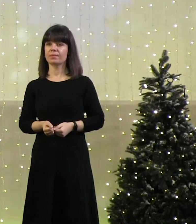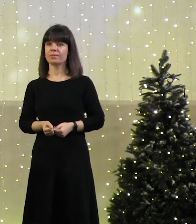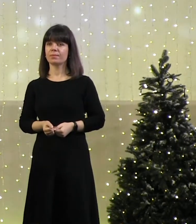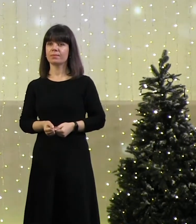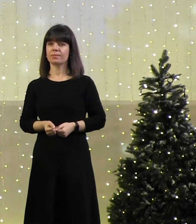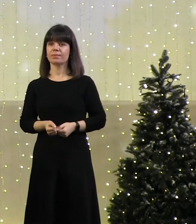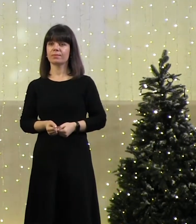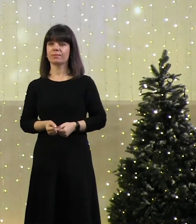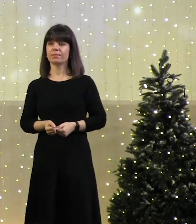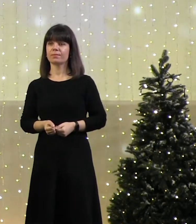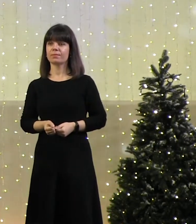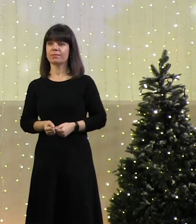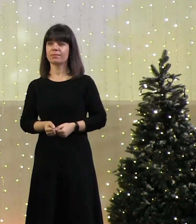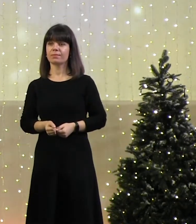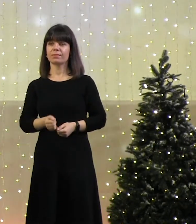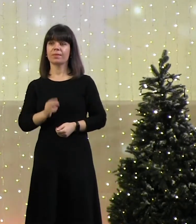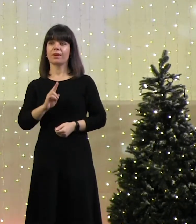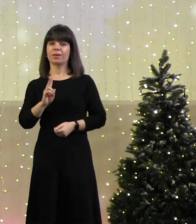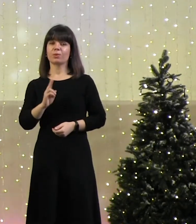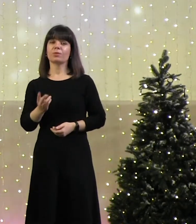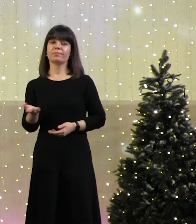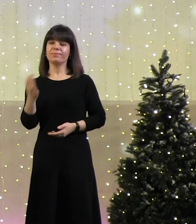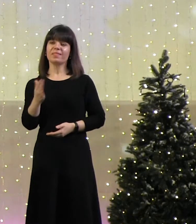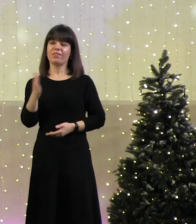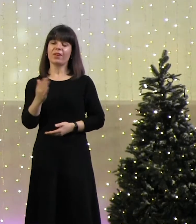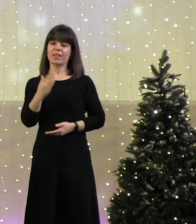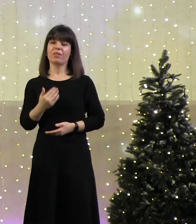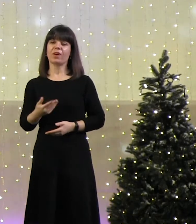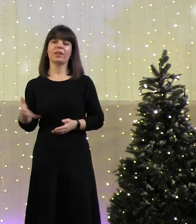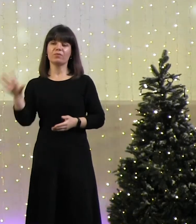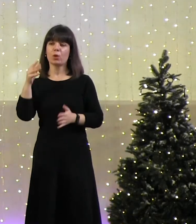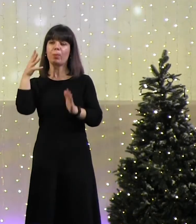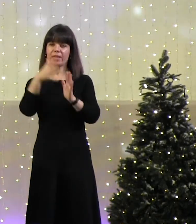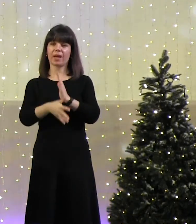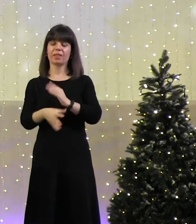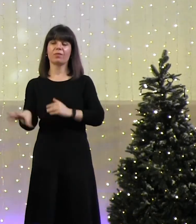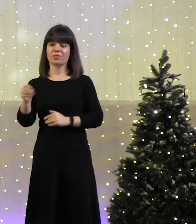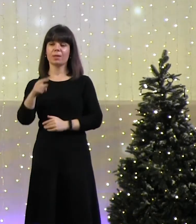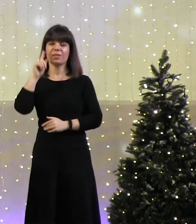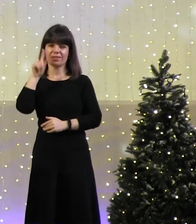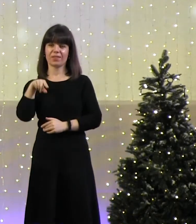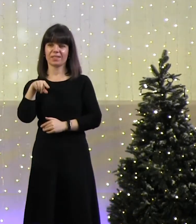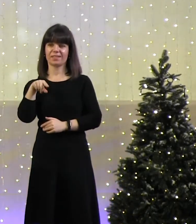Кто-то сейчас, ну давай, давай, дальше, все понятно. это ж всем известно.